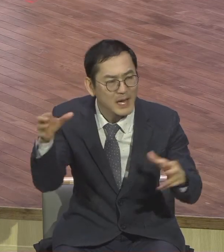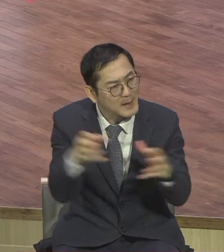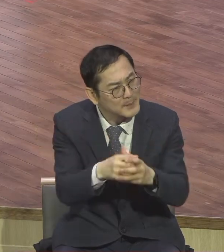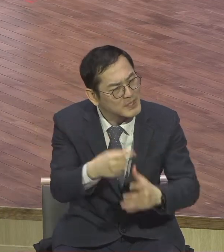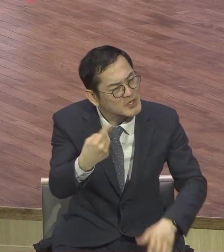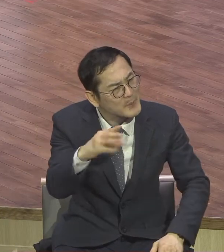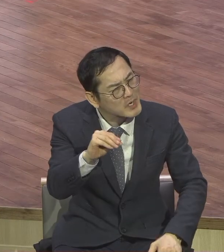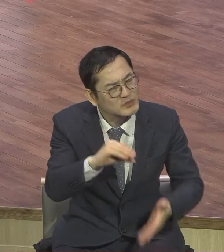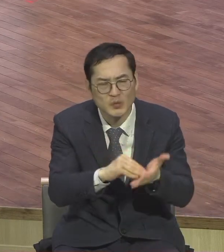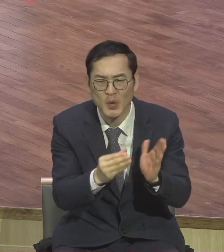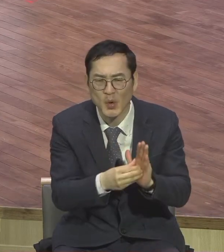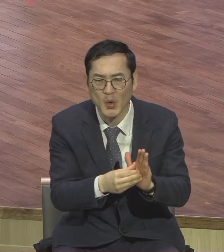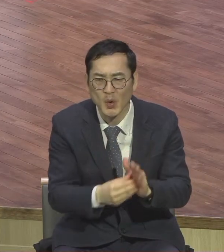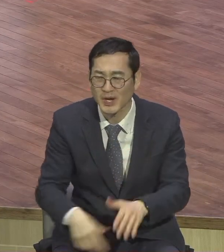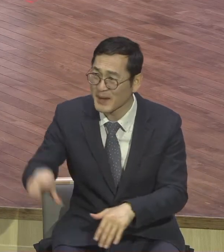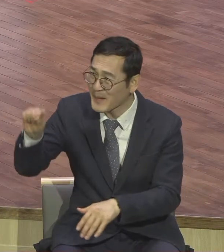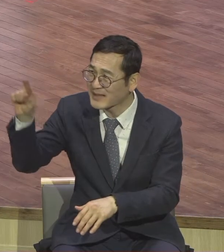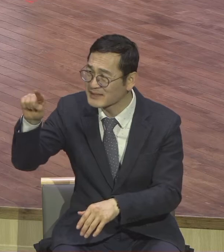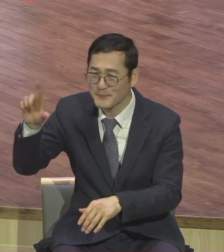1만 달란트는 값 계산할 수도 없고